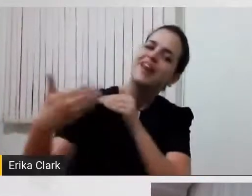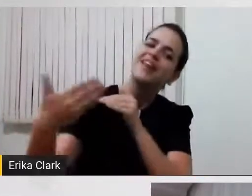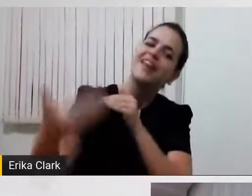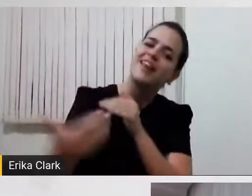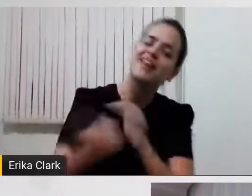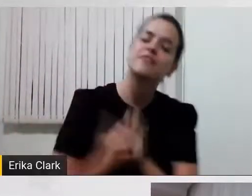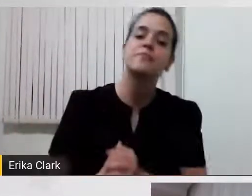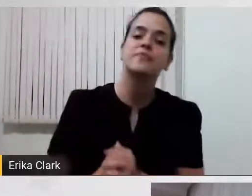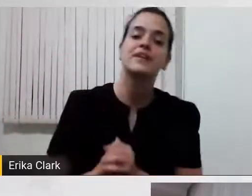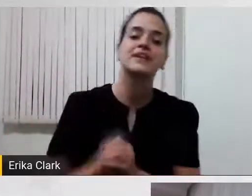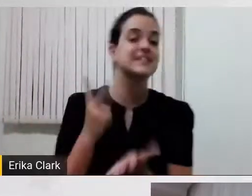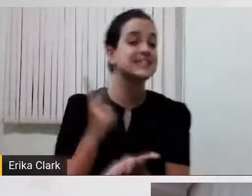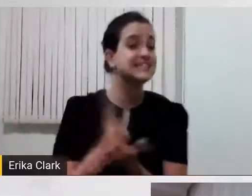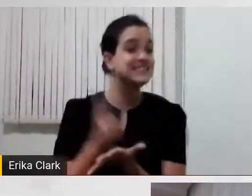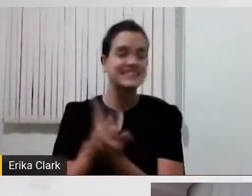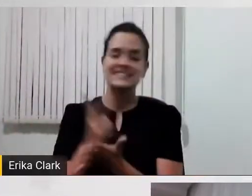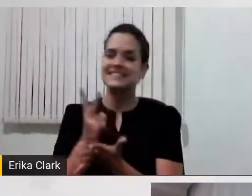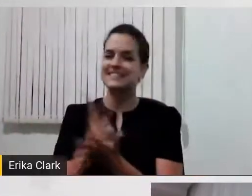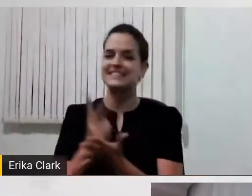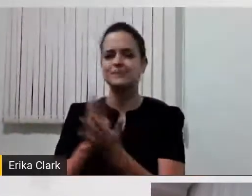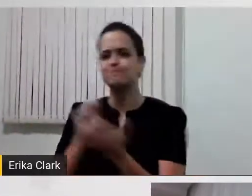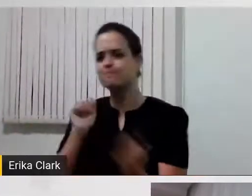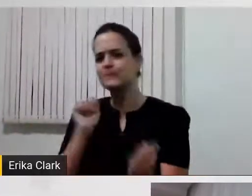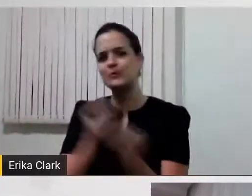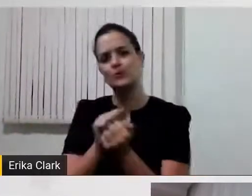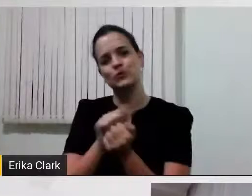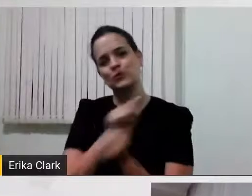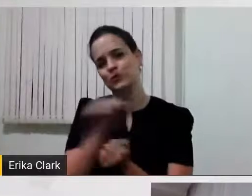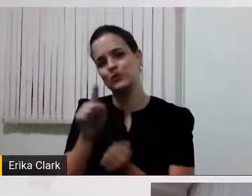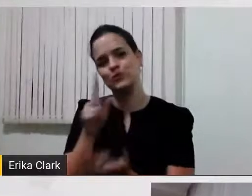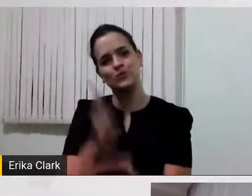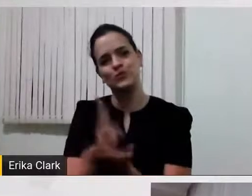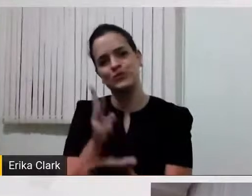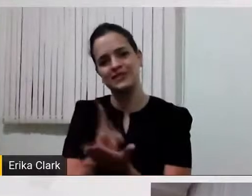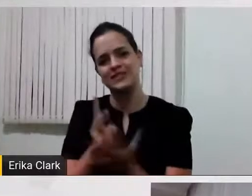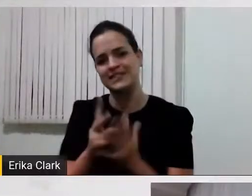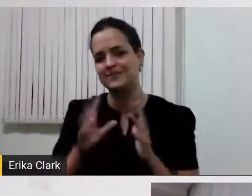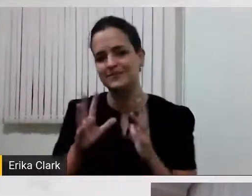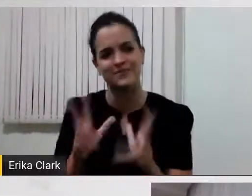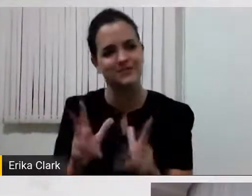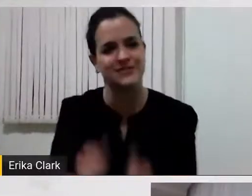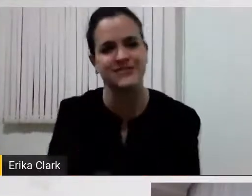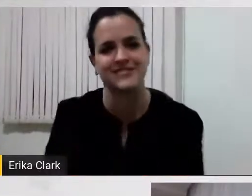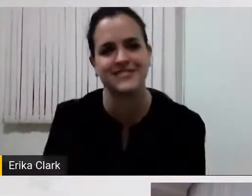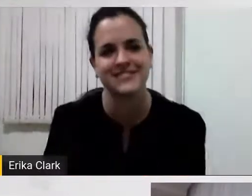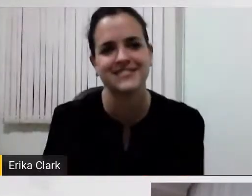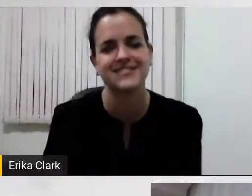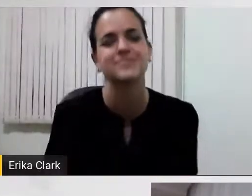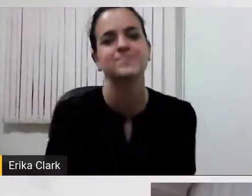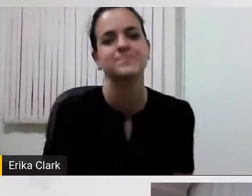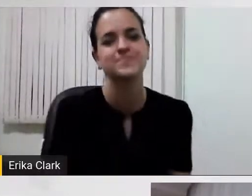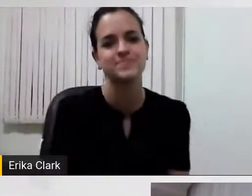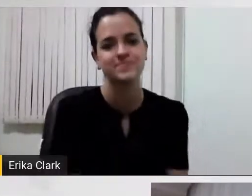estaremos sempre ao teu dispor para tudo aquilo que você Igualmente. Não é? Igualmente. Eu também